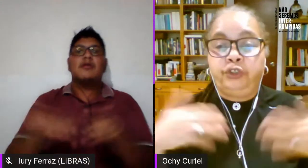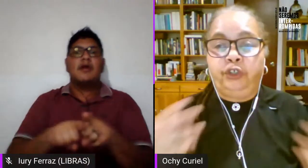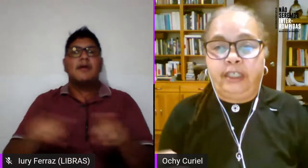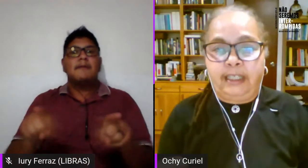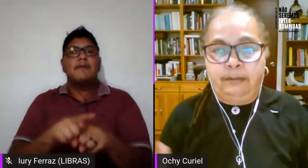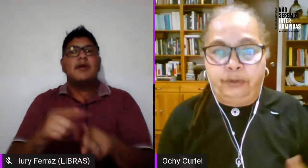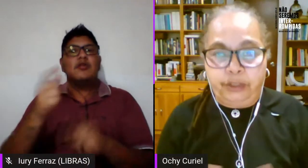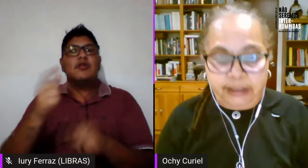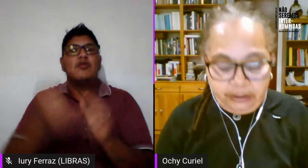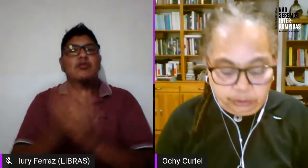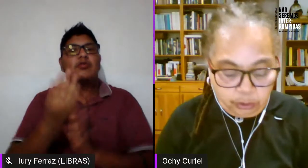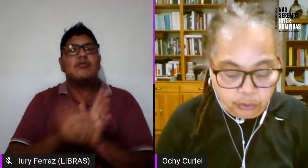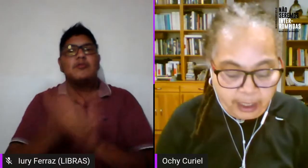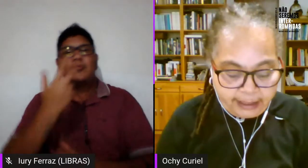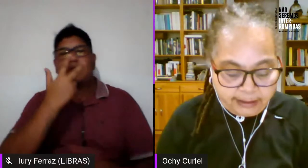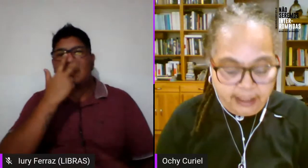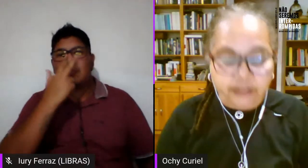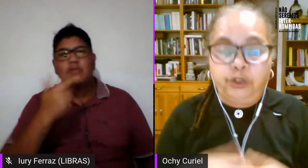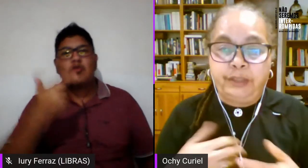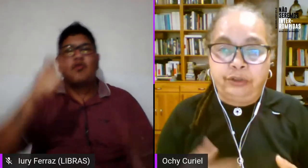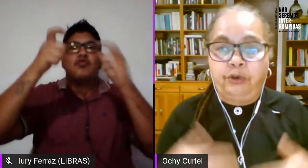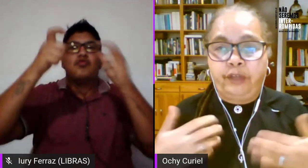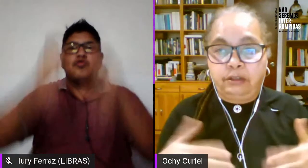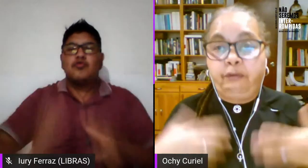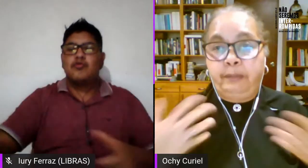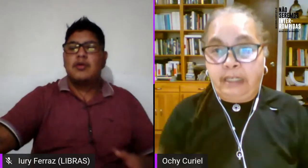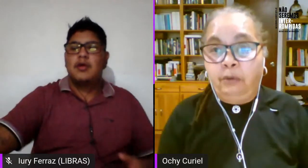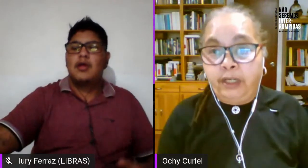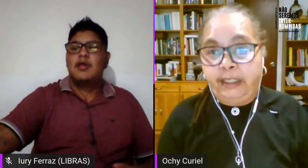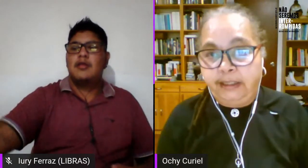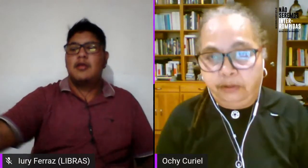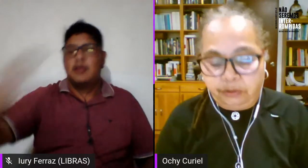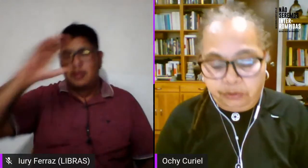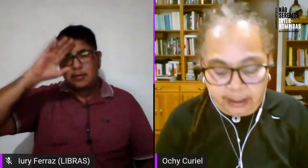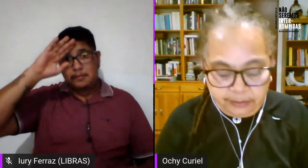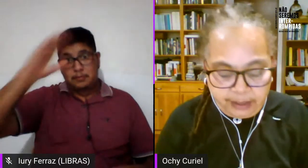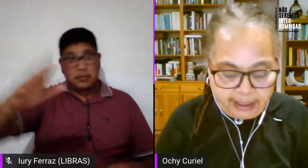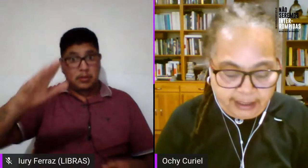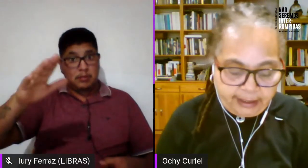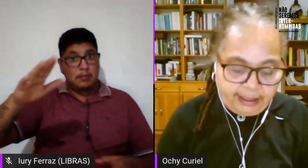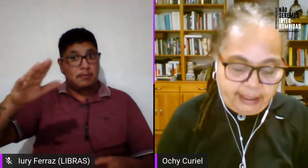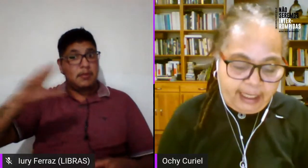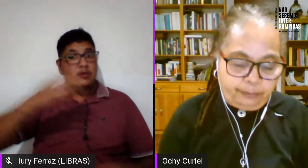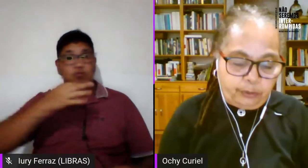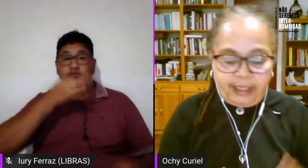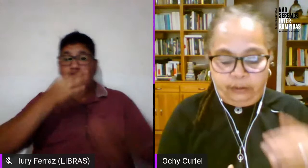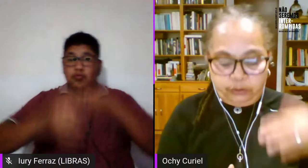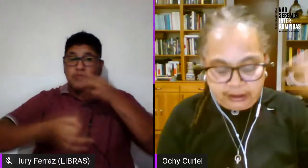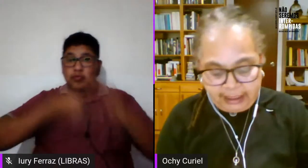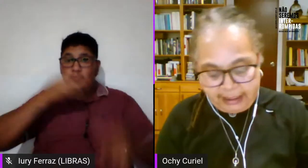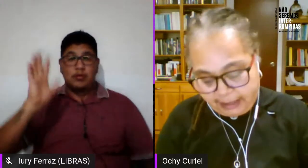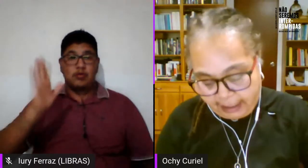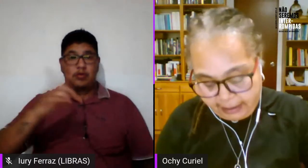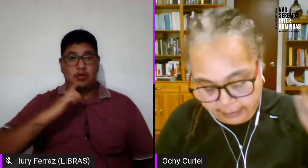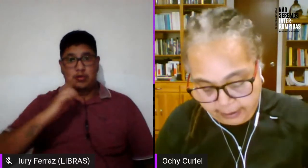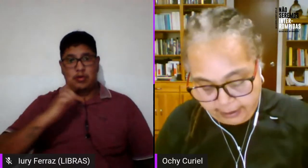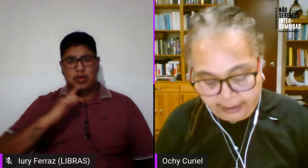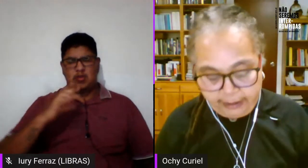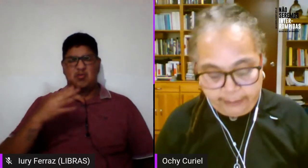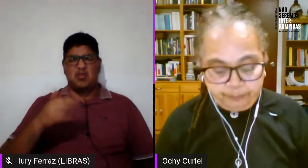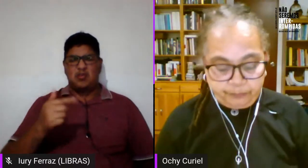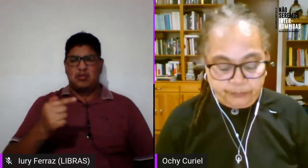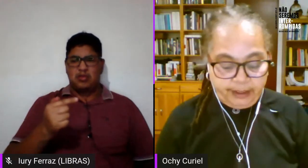producciones digamos de otros lugares sobre todo de esos feminismos críticos que había en la época de los 70